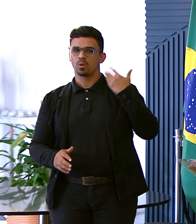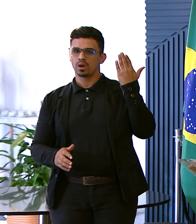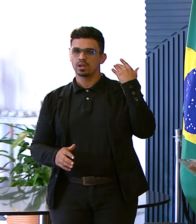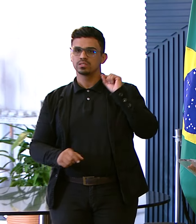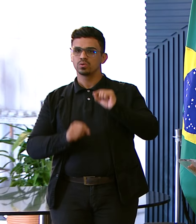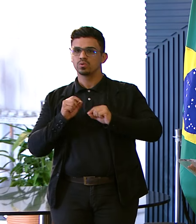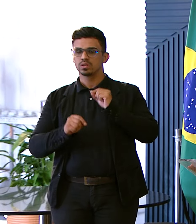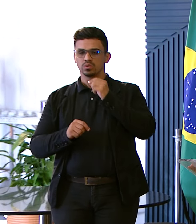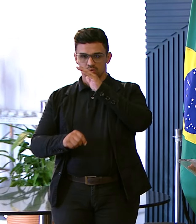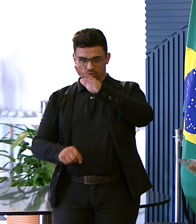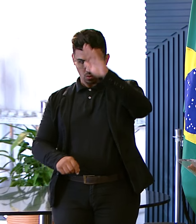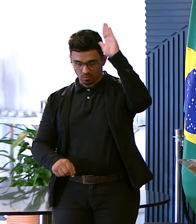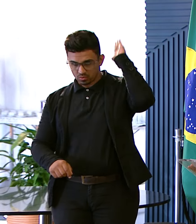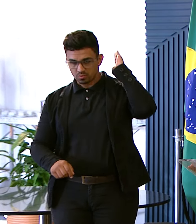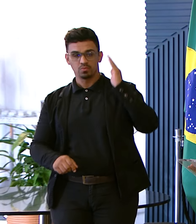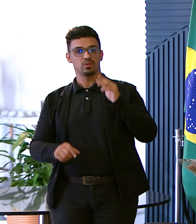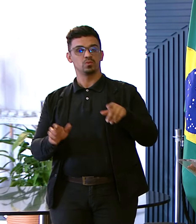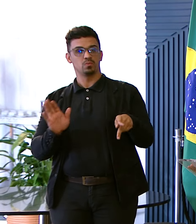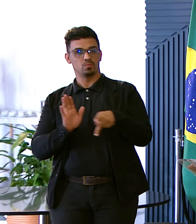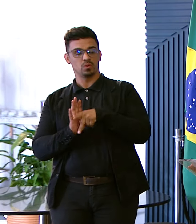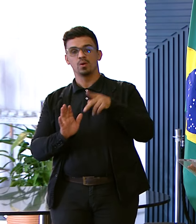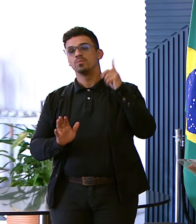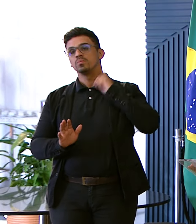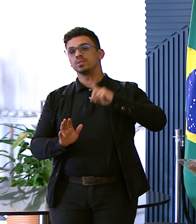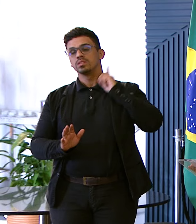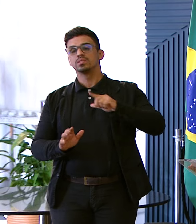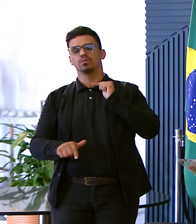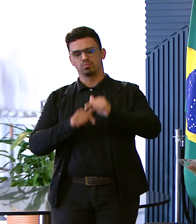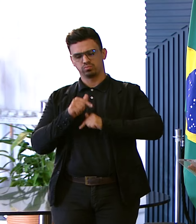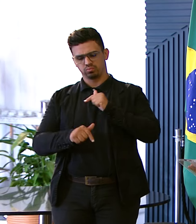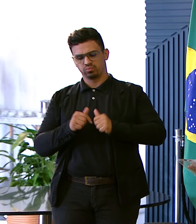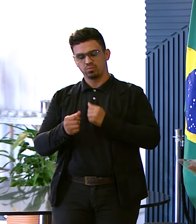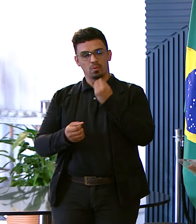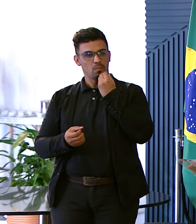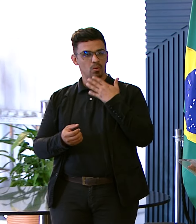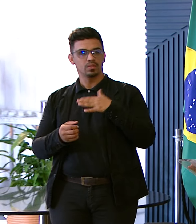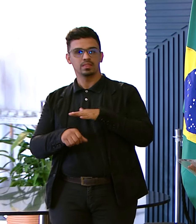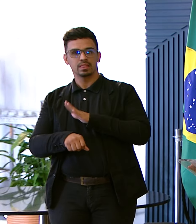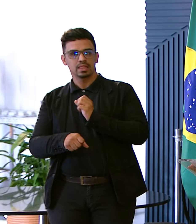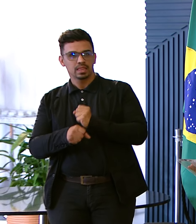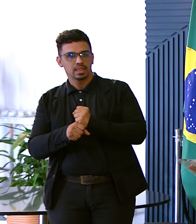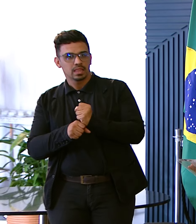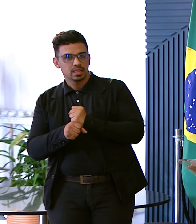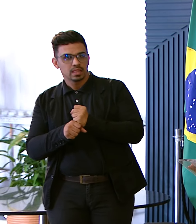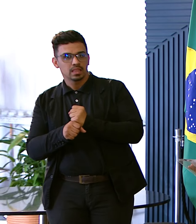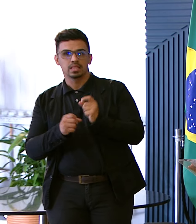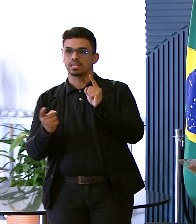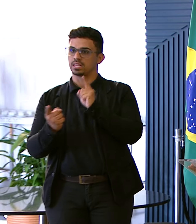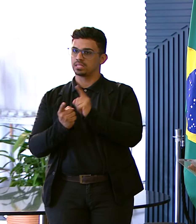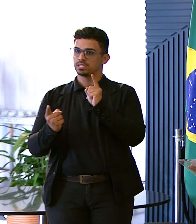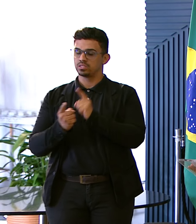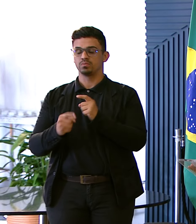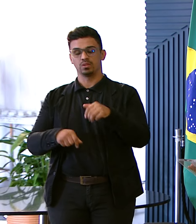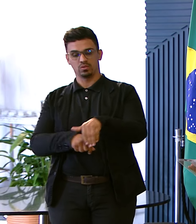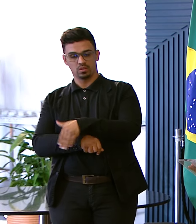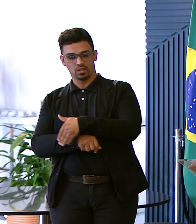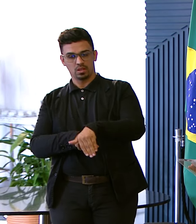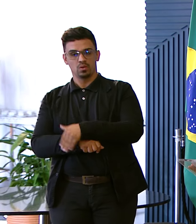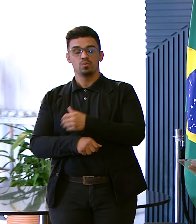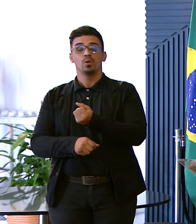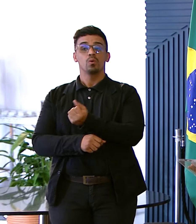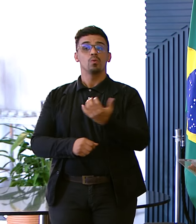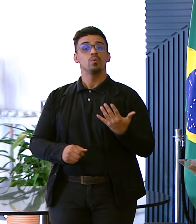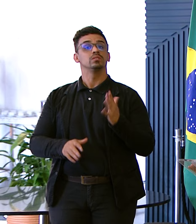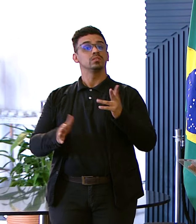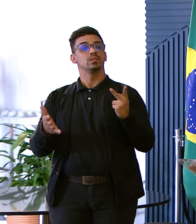Corpo de Bombeiros Militares De Minas Gerais E trabalhei durante um bom tempo Na área operacional Fazendo atendimentos Na rua Na ponta da lança Quantas